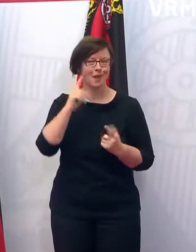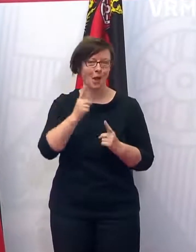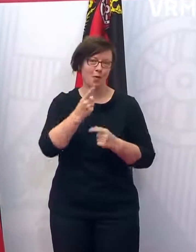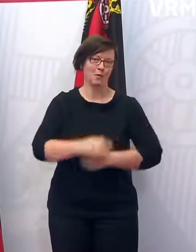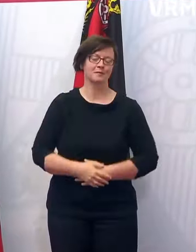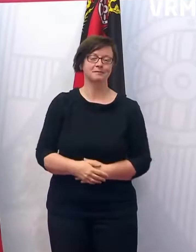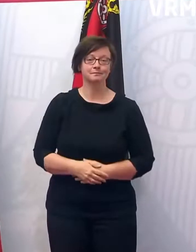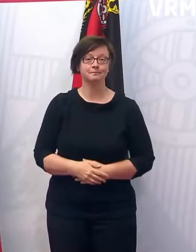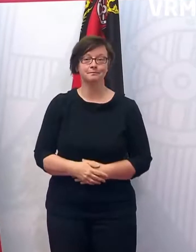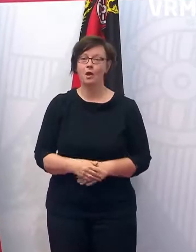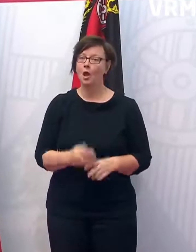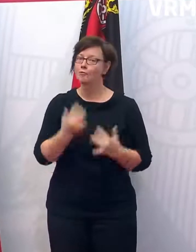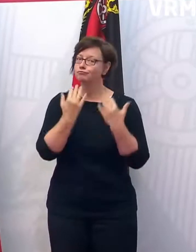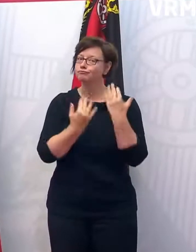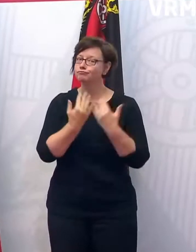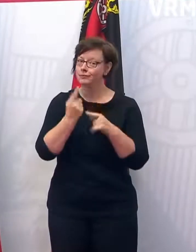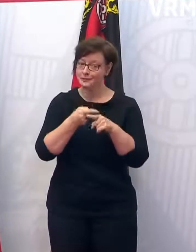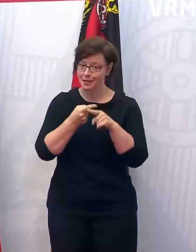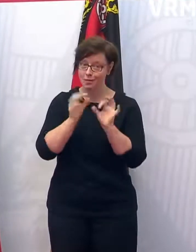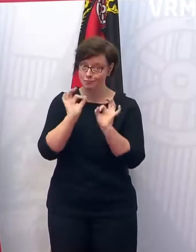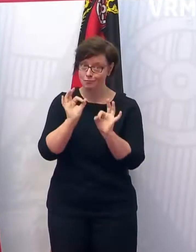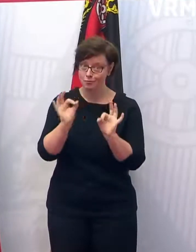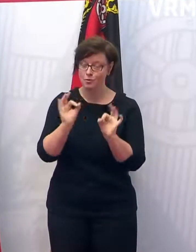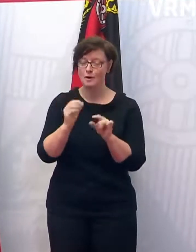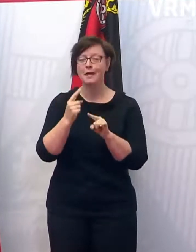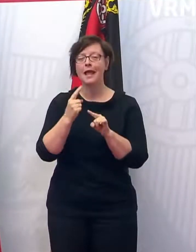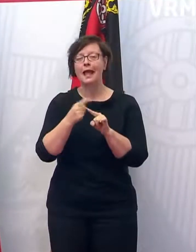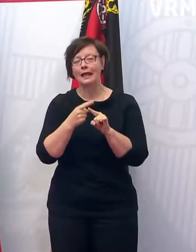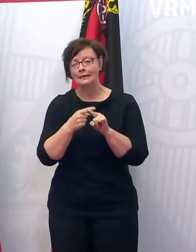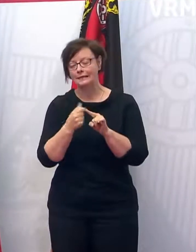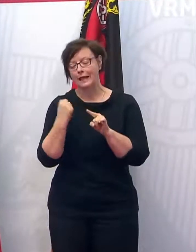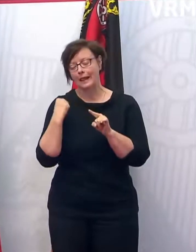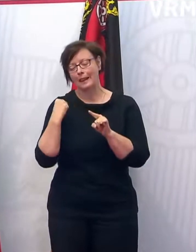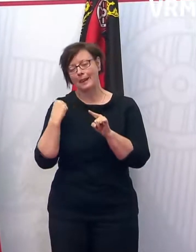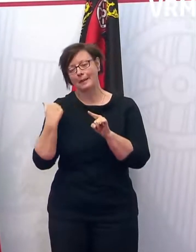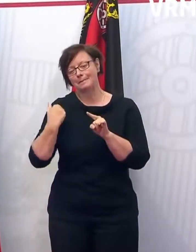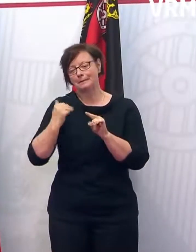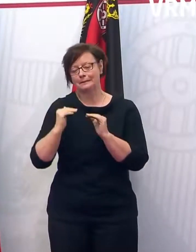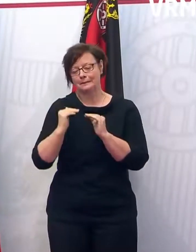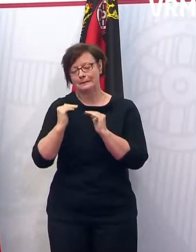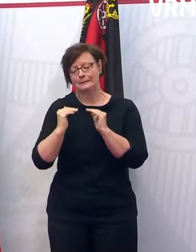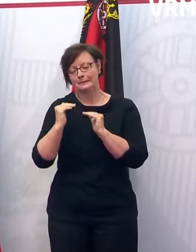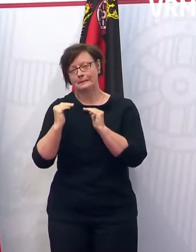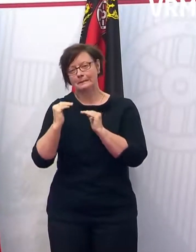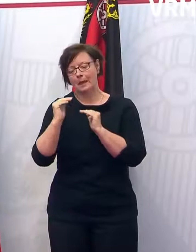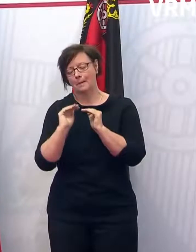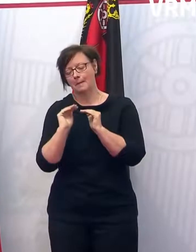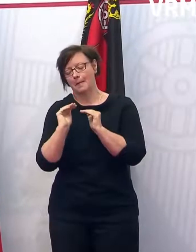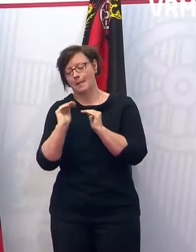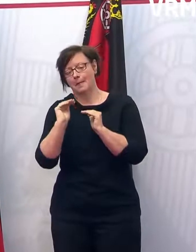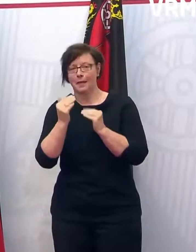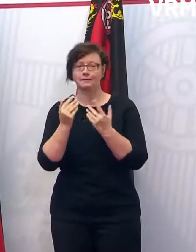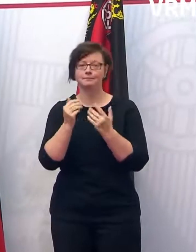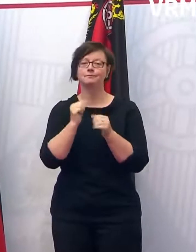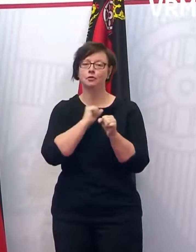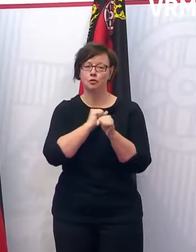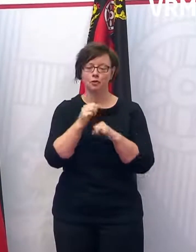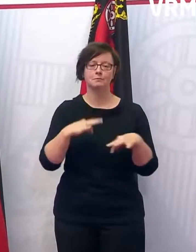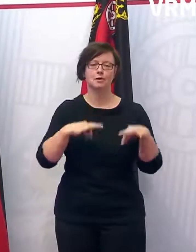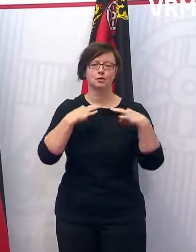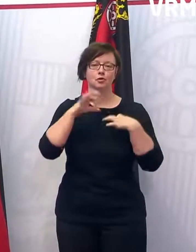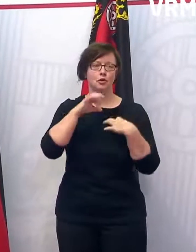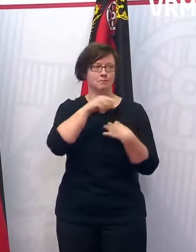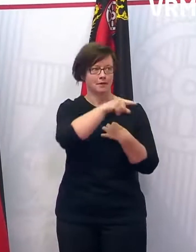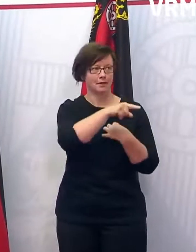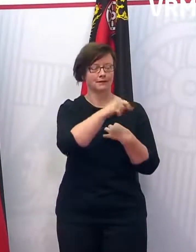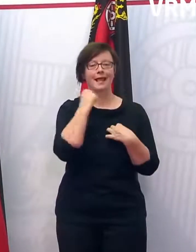Wir haben auch gute Zahlen. Ich will sagen, auch wenn die Inzidenz jetzt die letzten Tage immer so ein bisschen ganz leicht hochgeht, hat der Gesundheitsminister